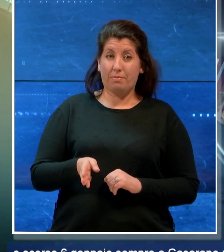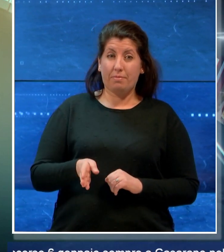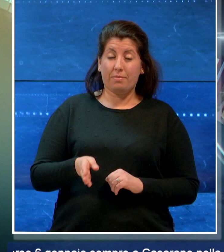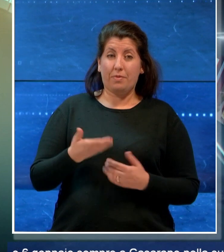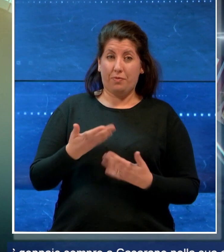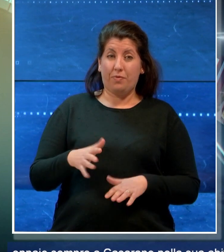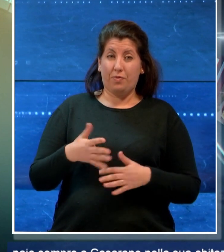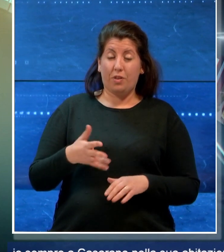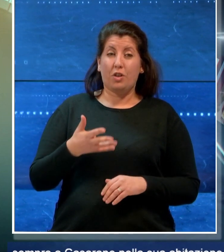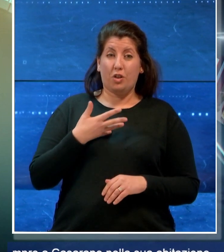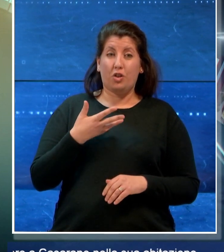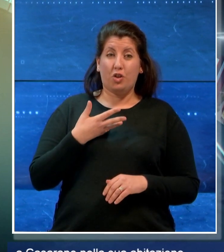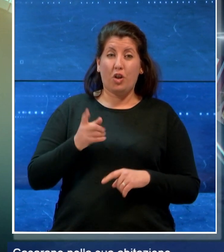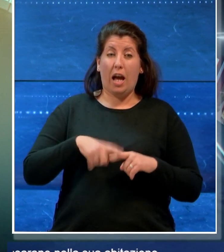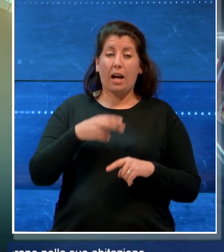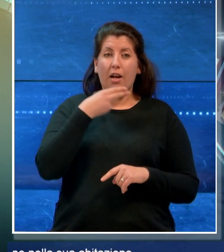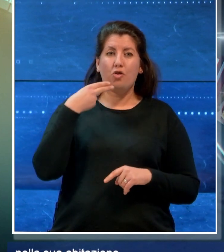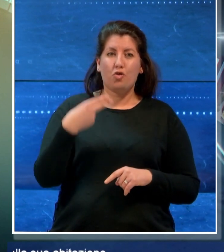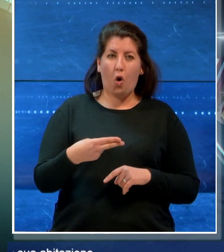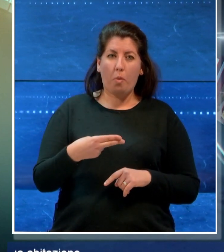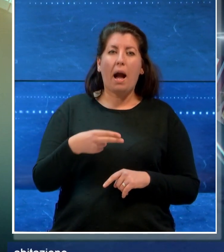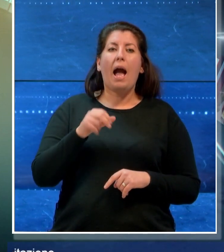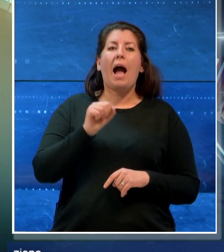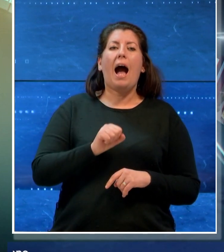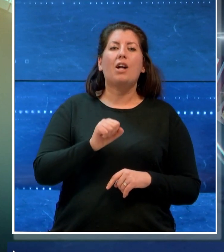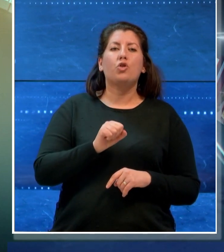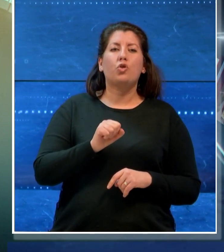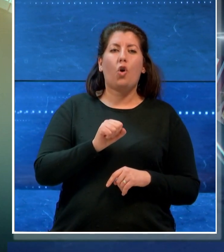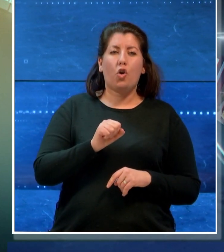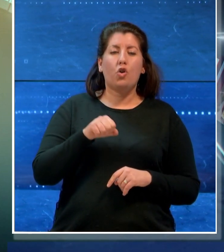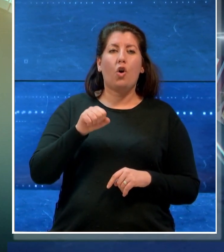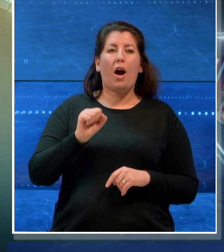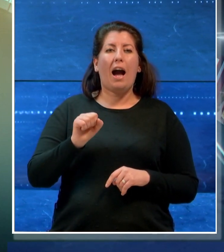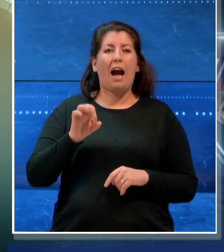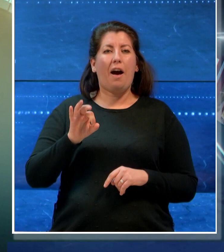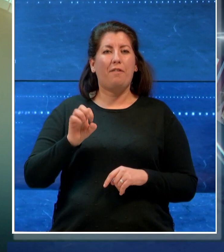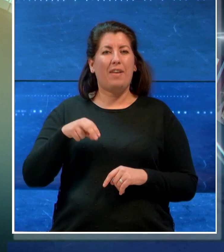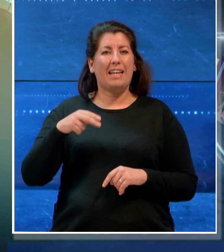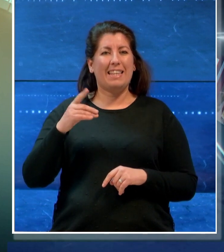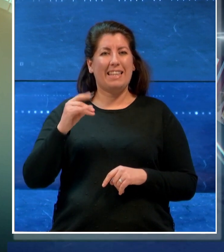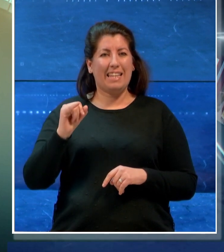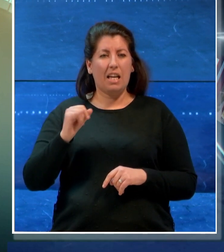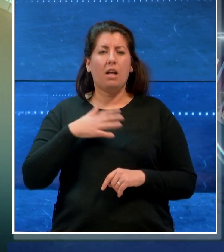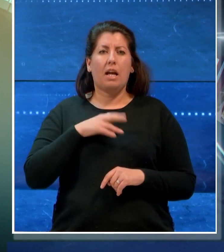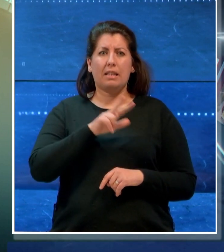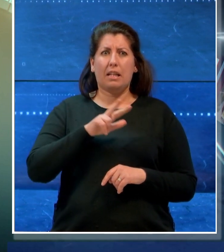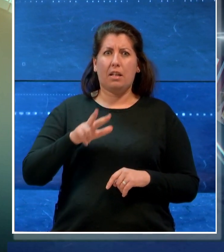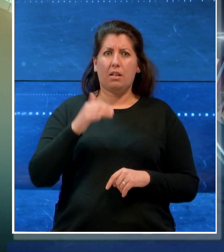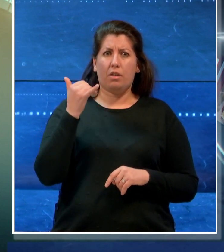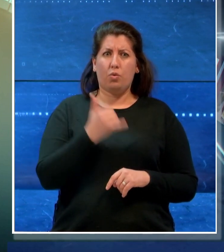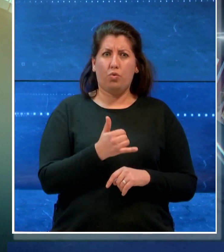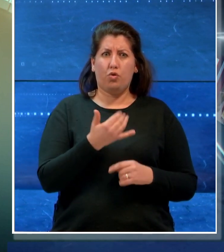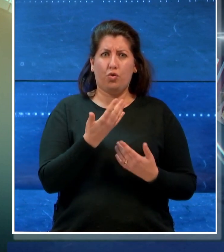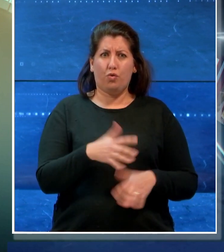compaiono anche i nomi di Antonio Affendi il 33enne ucciso a